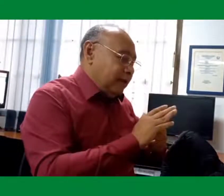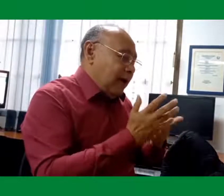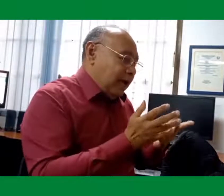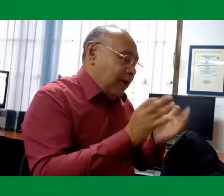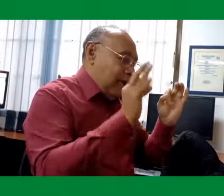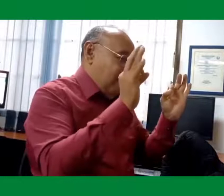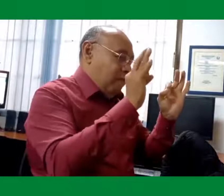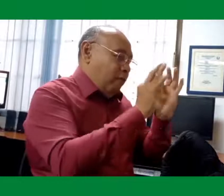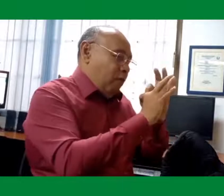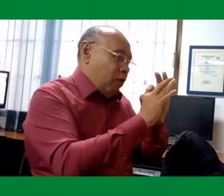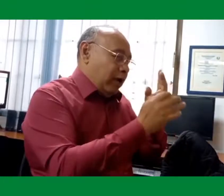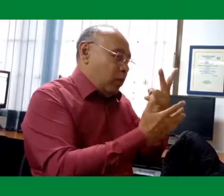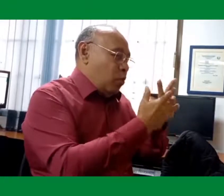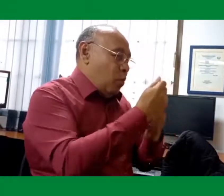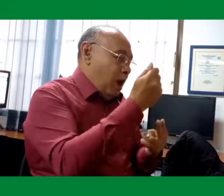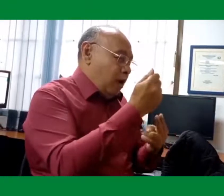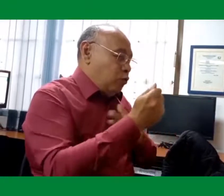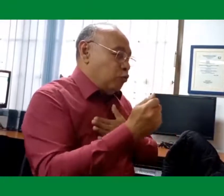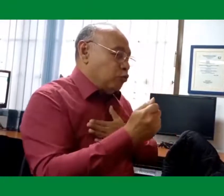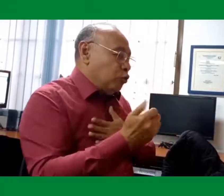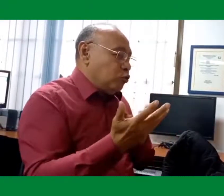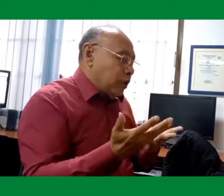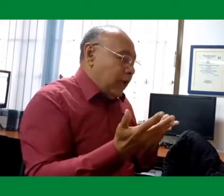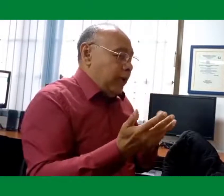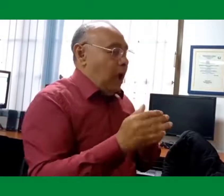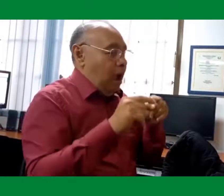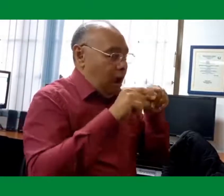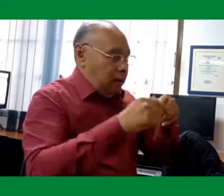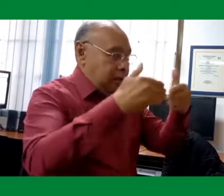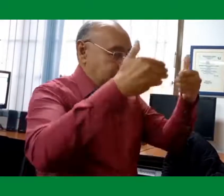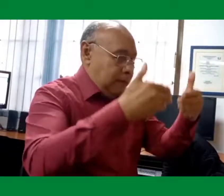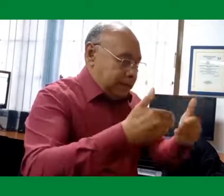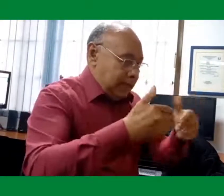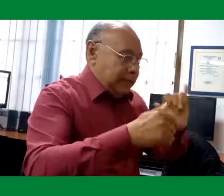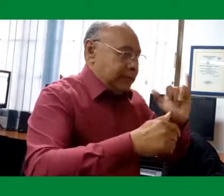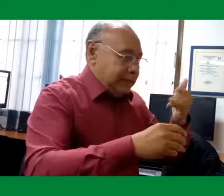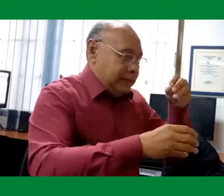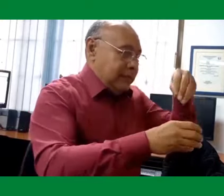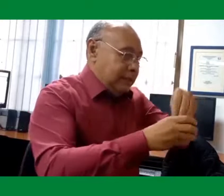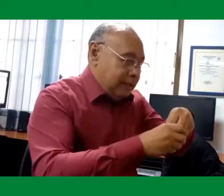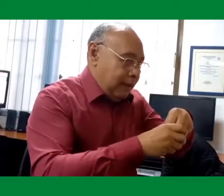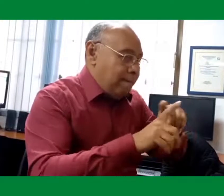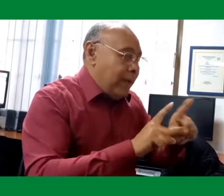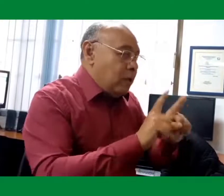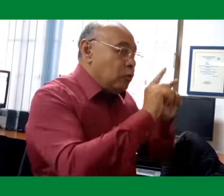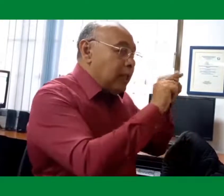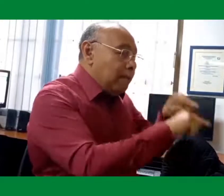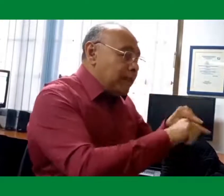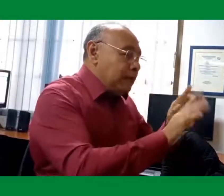entendiendo por supuesto lo que menciono, el enfoque dual, que si bien somos personas con discapacidad,